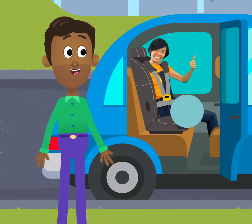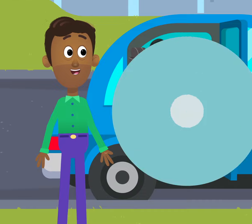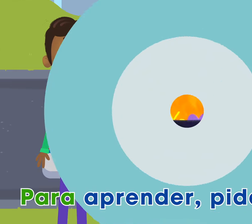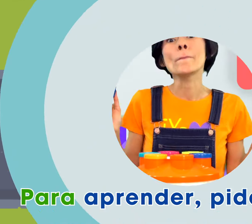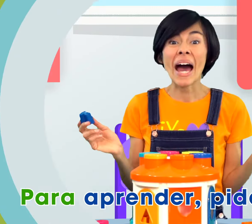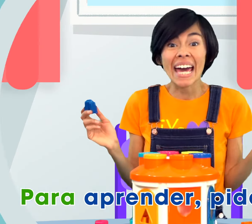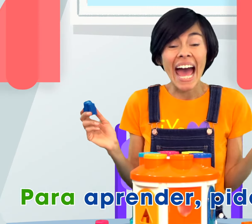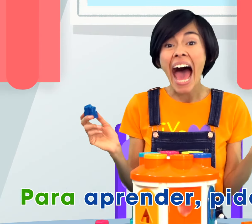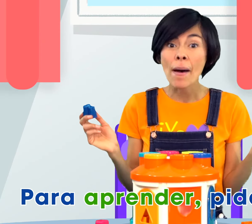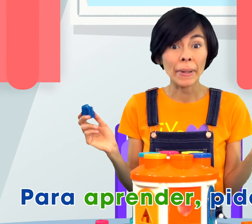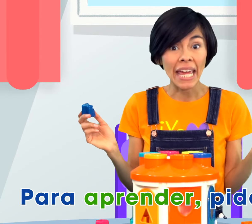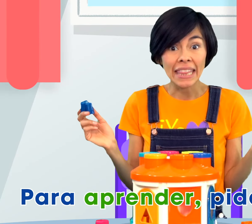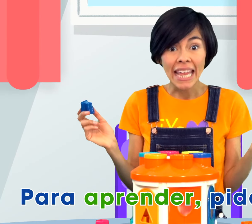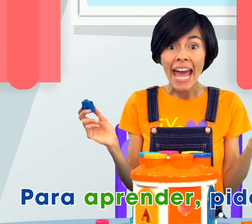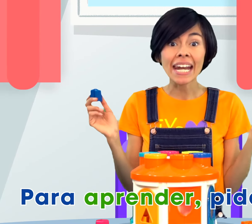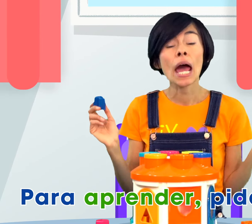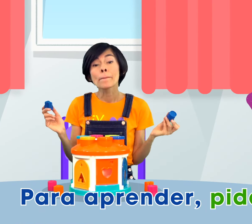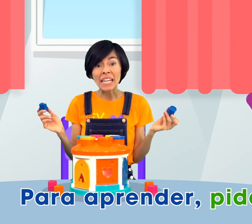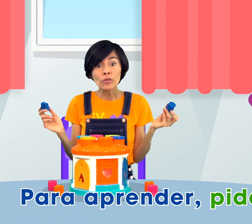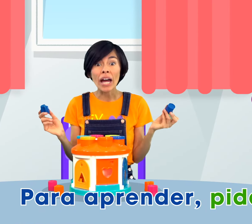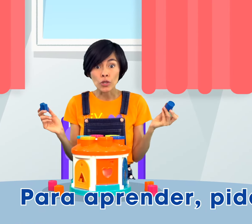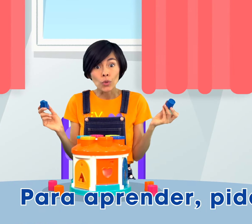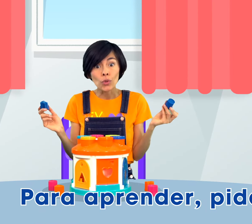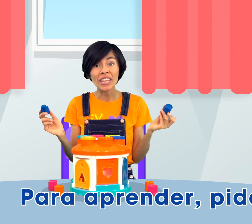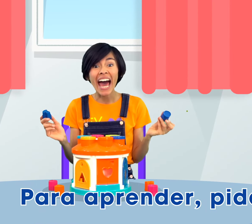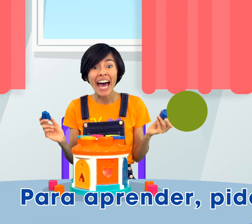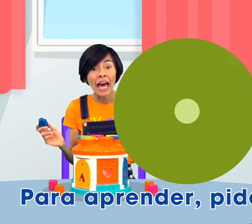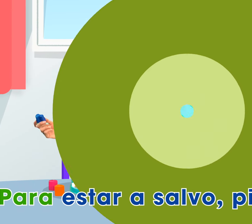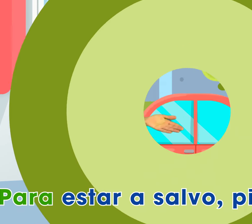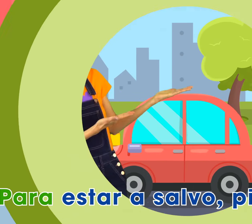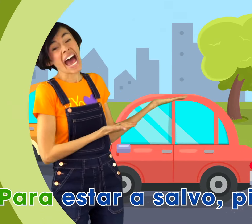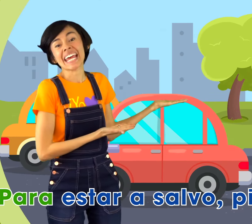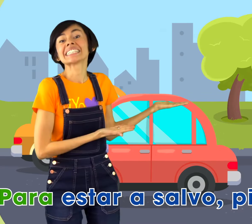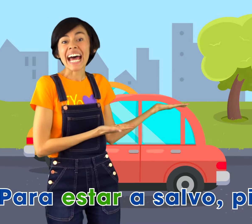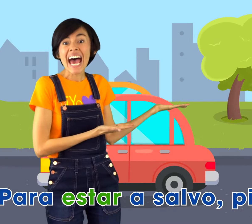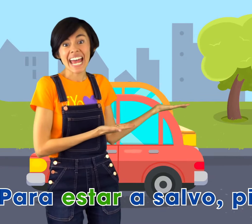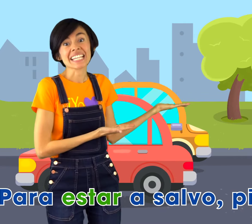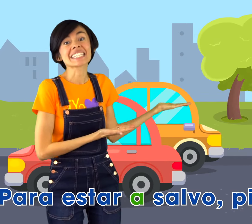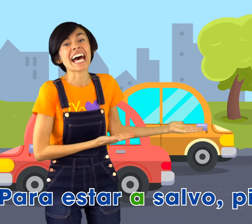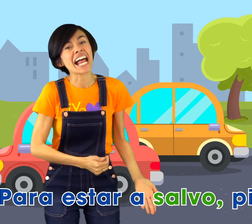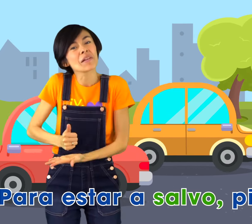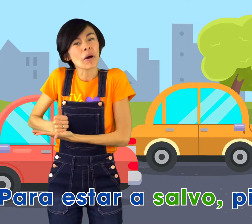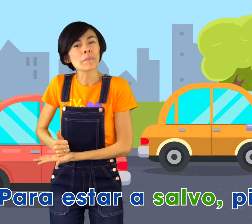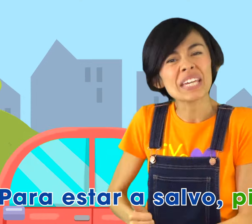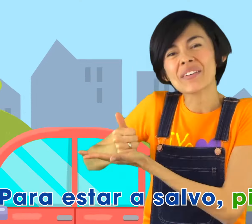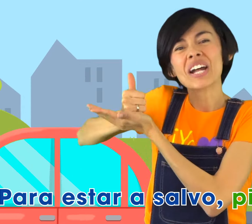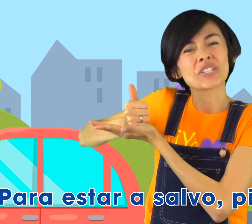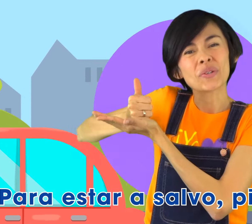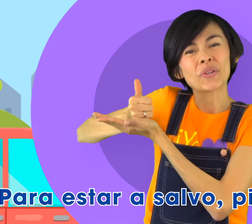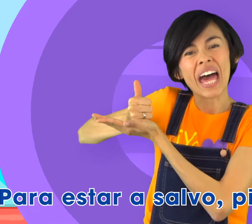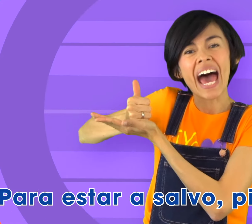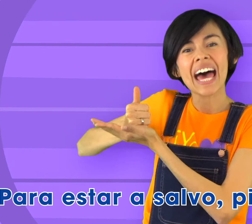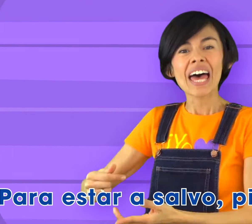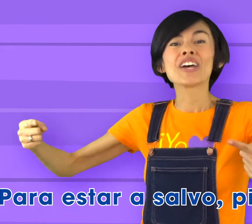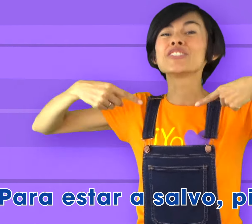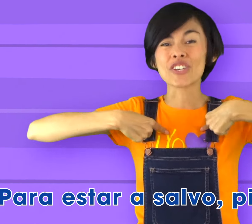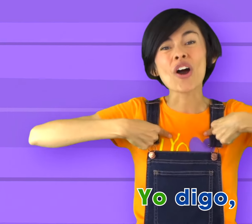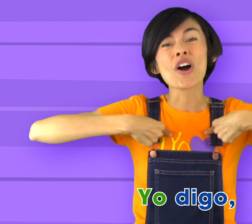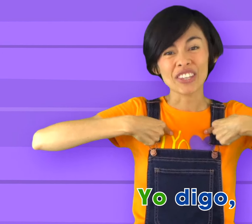Para aprender pido ayuda, para estar a salvo pido ayuda, yo